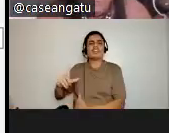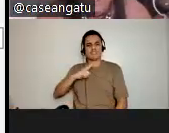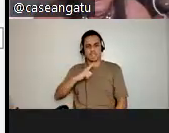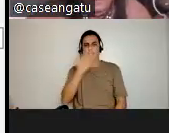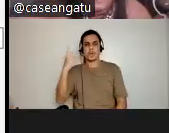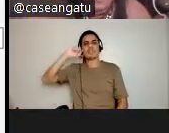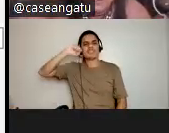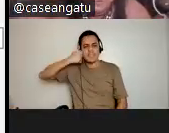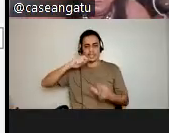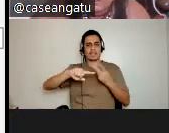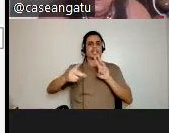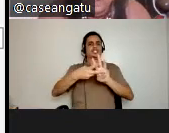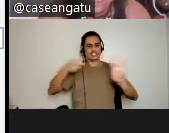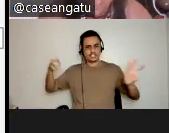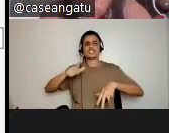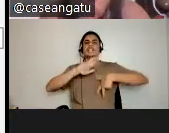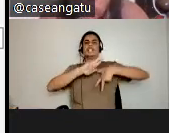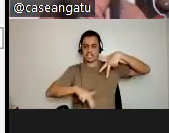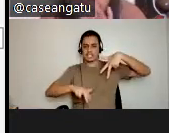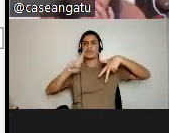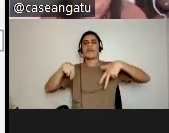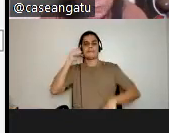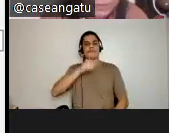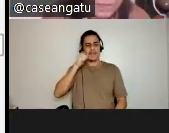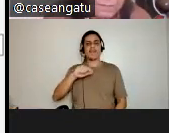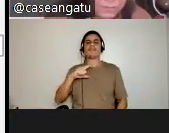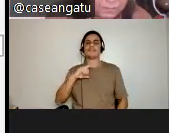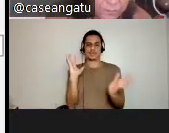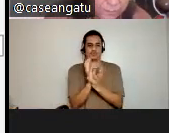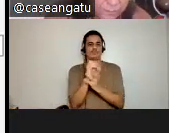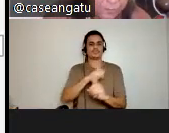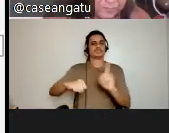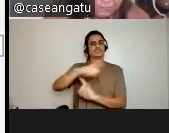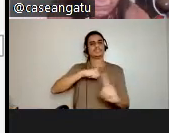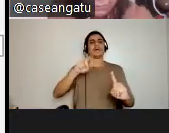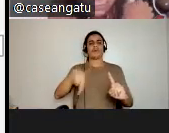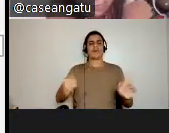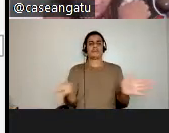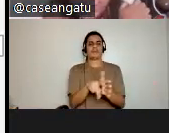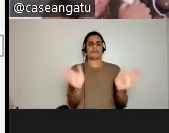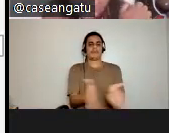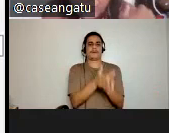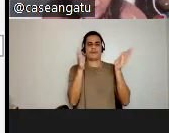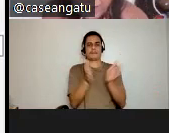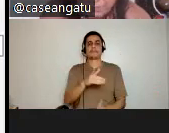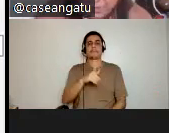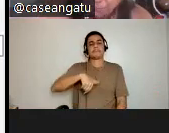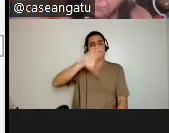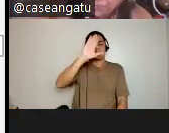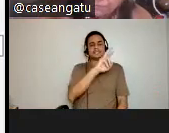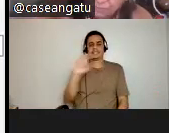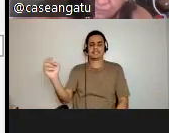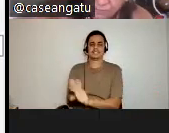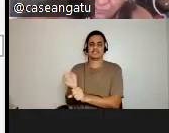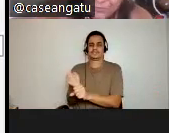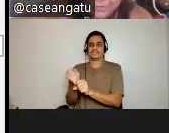é cor indígena, tem gênero, são as mulheres, e tem extrato social, que é as camadas pobres da população. São mais de 500 anos. Esse país é um